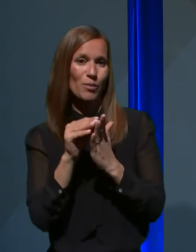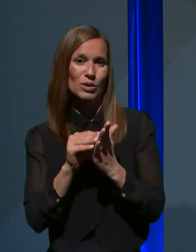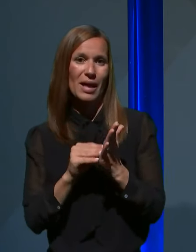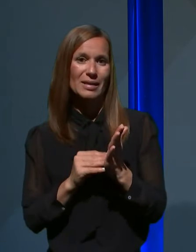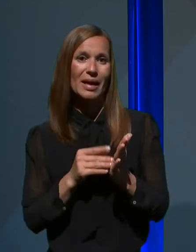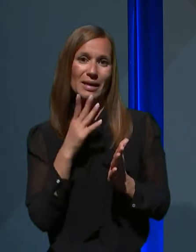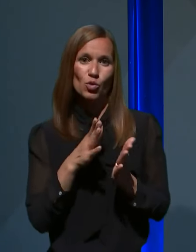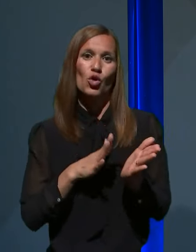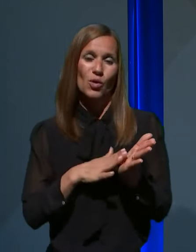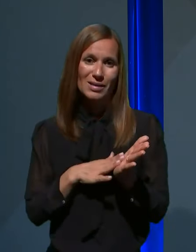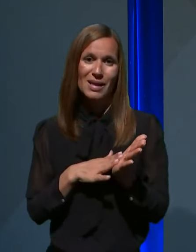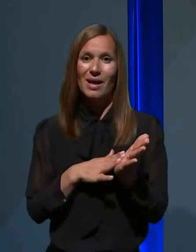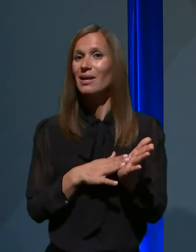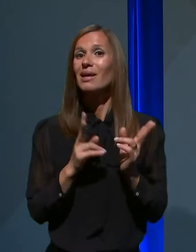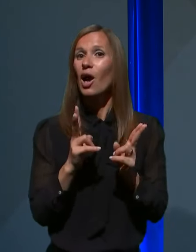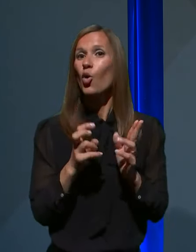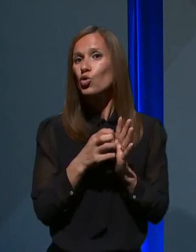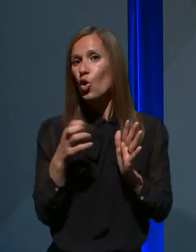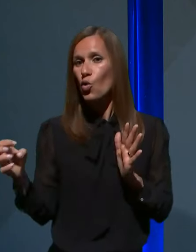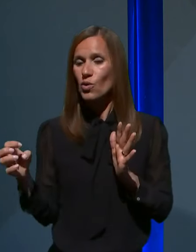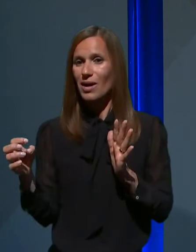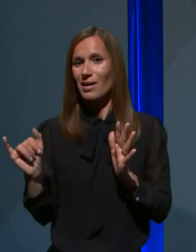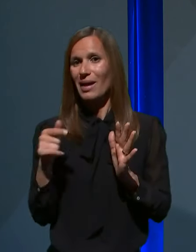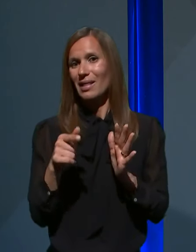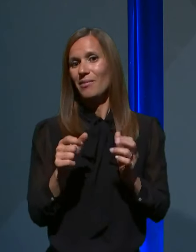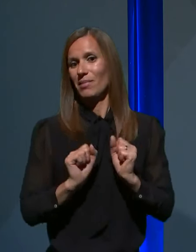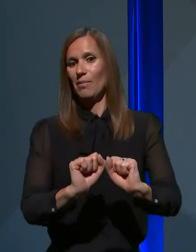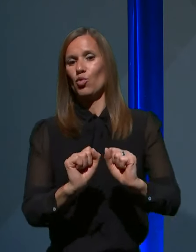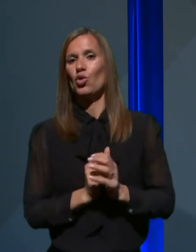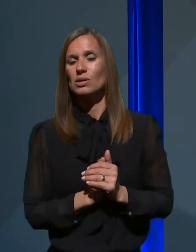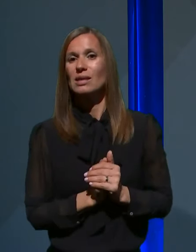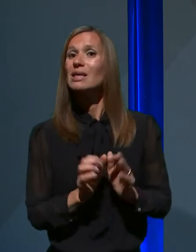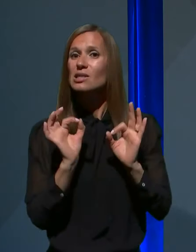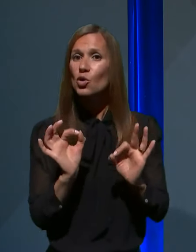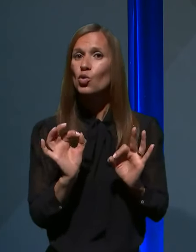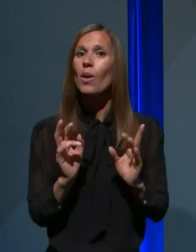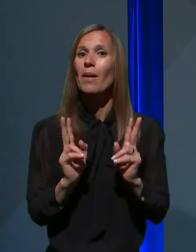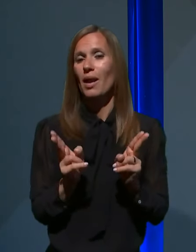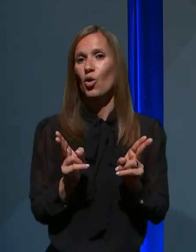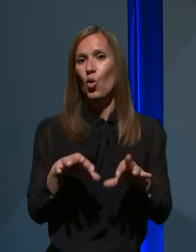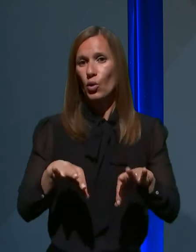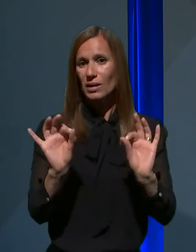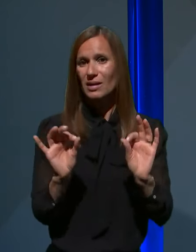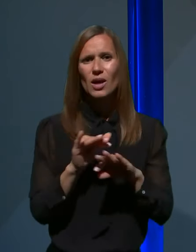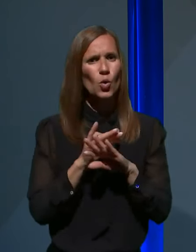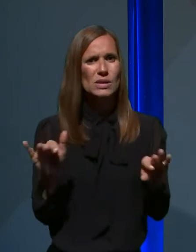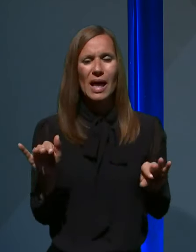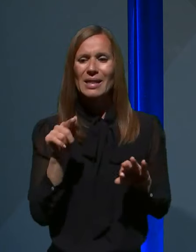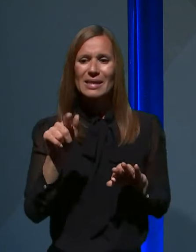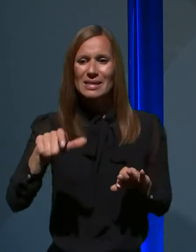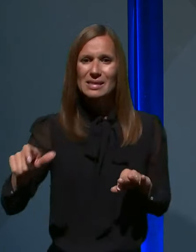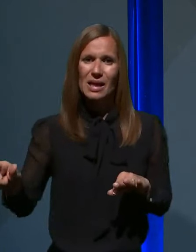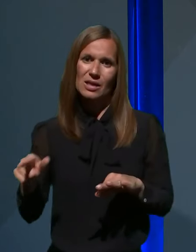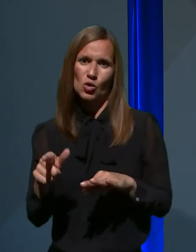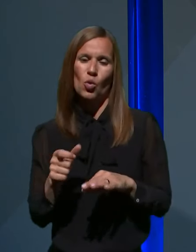govorili o tem, kako dolga je pravzaprav ta imunost. Zanesljivo nam pa lahko odkrije vse, ki so to bolezen